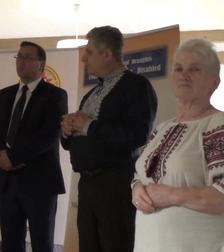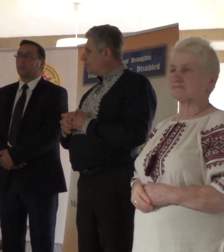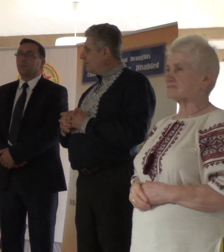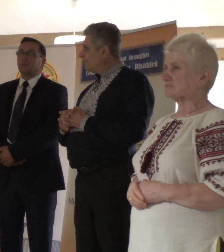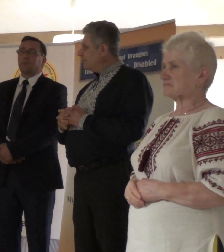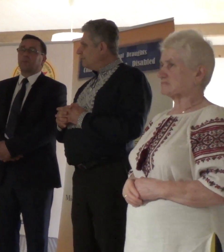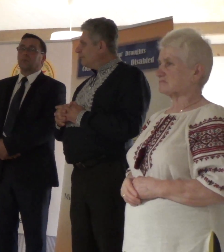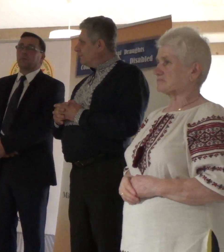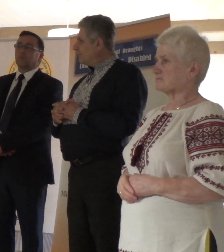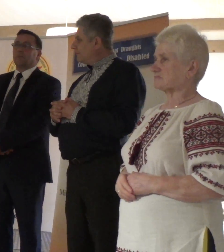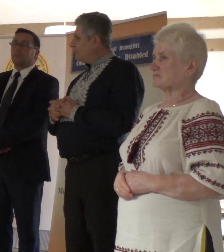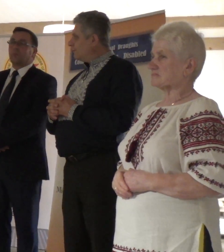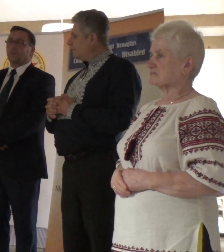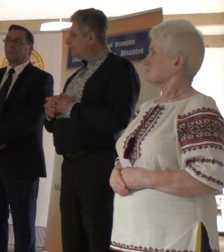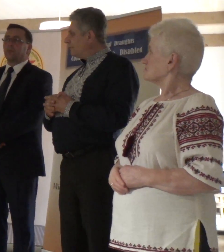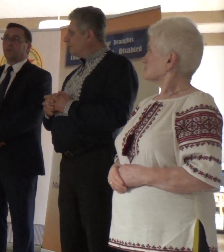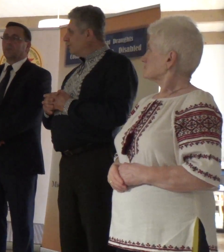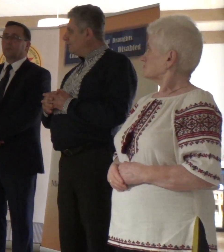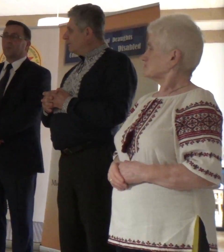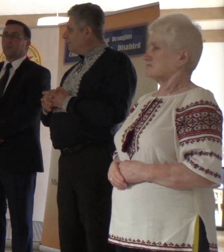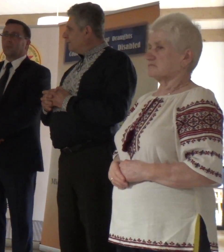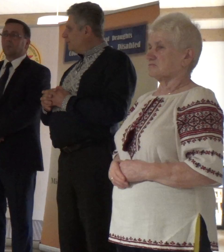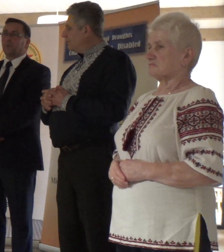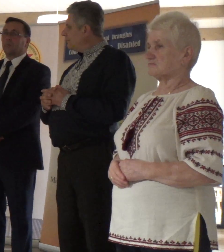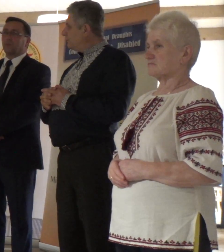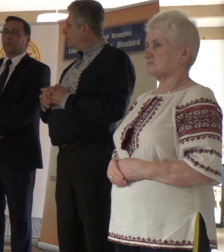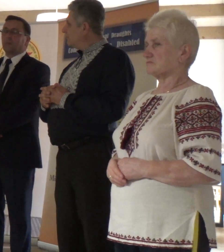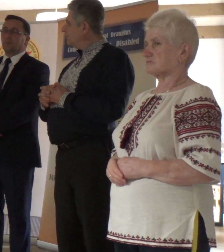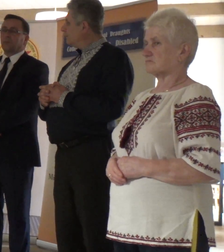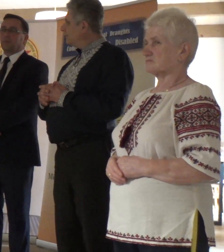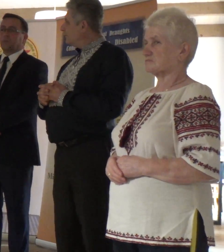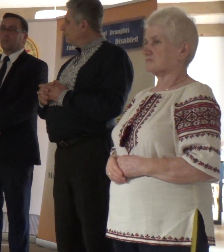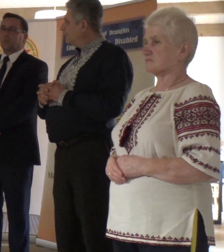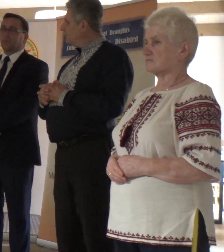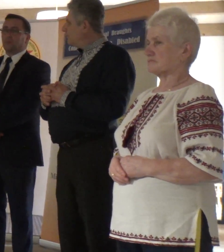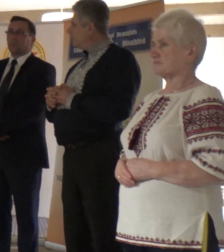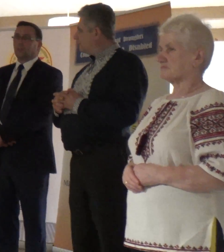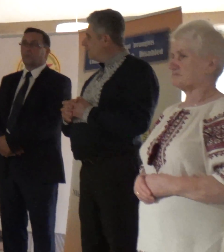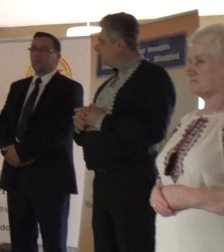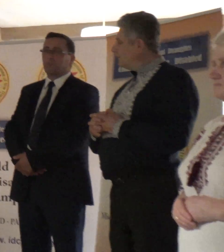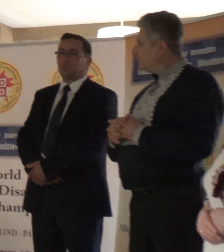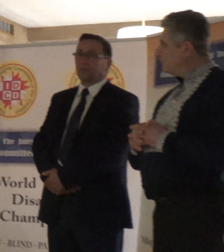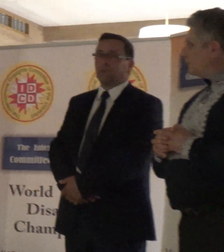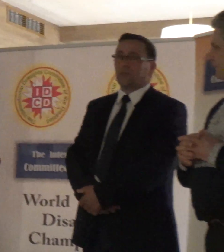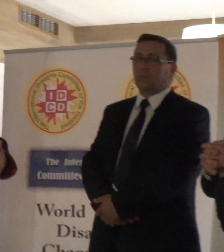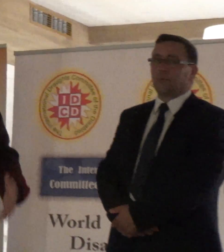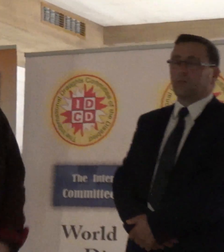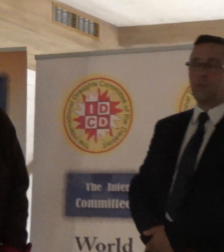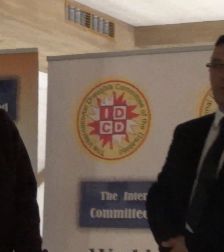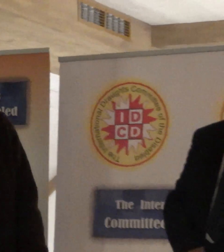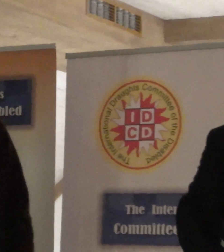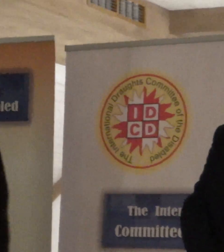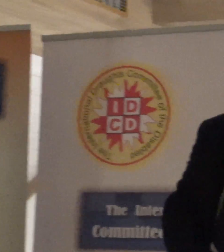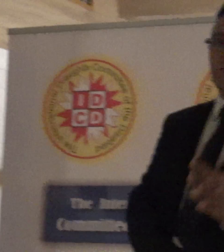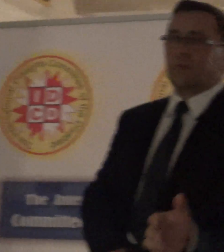właśnie dachy, czy gątem, czy blachą dzisiaj kryte, ten śnieg spływał bezpiecznie, dom przez lata służył i nie zawalił się pod ciężarem śniegu.